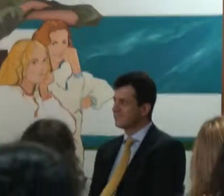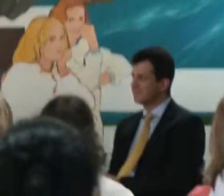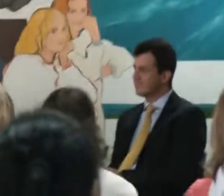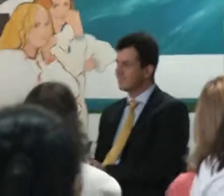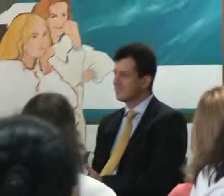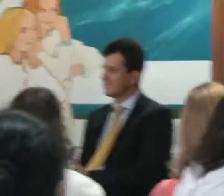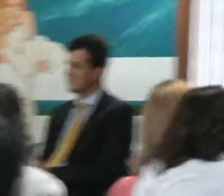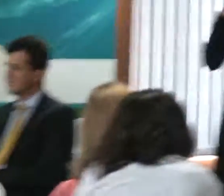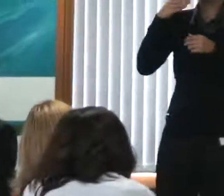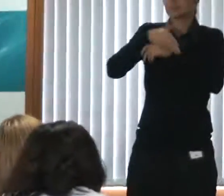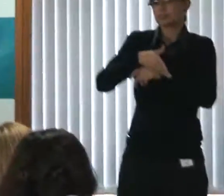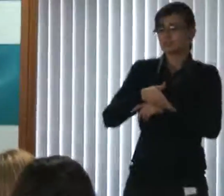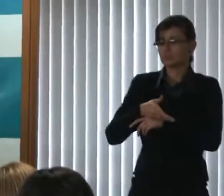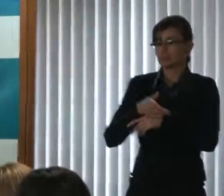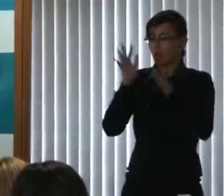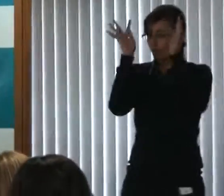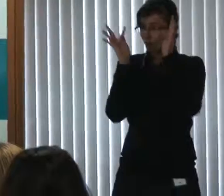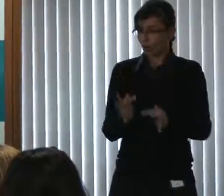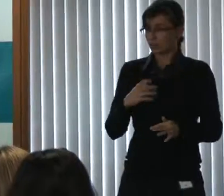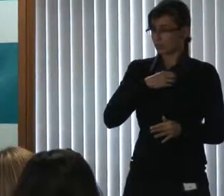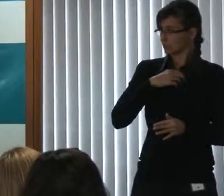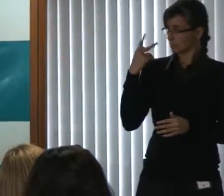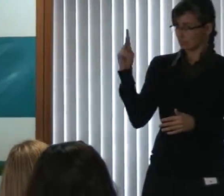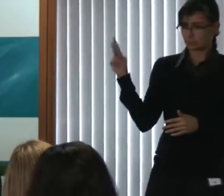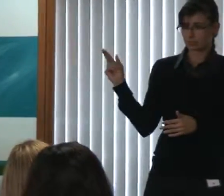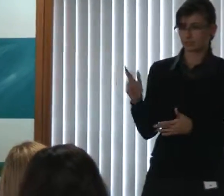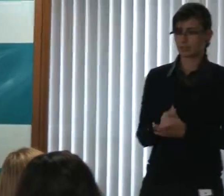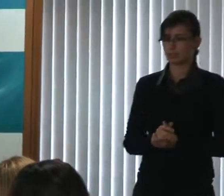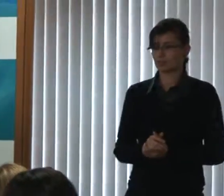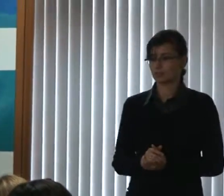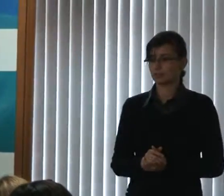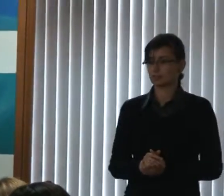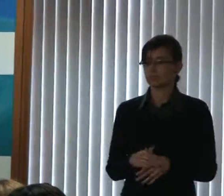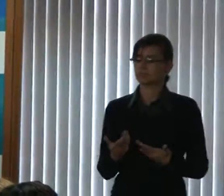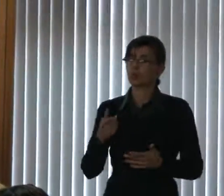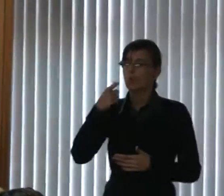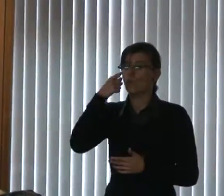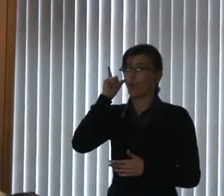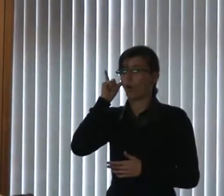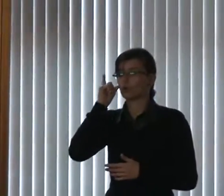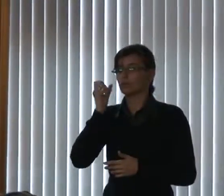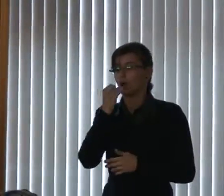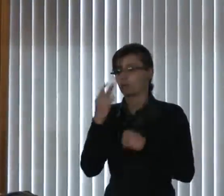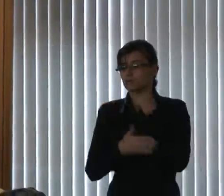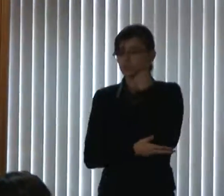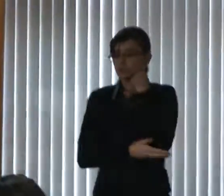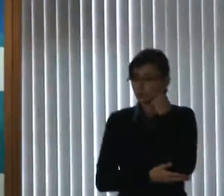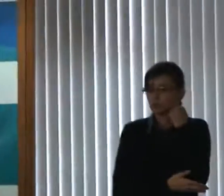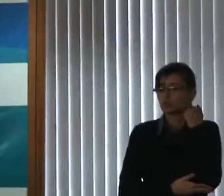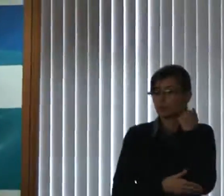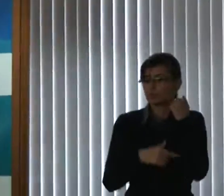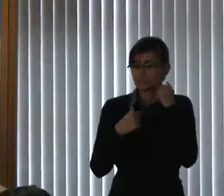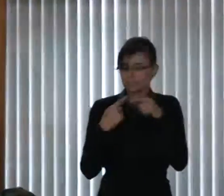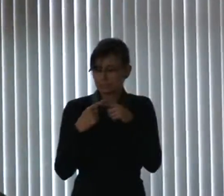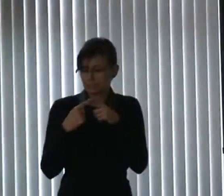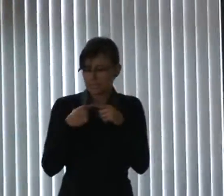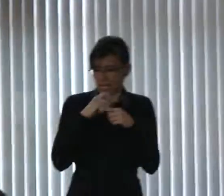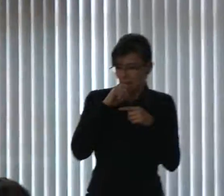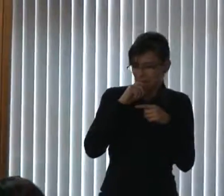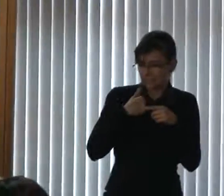felizes com o convite. Tanto é que ontem até deu ciúme, e muitos vereadores queriam fazer parte, mas não tem espaço para todos.